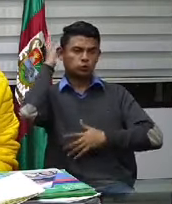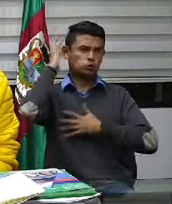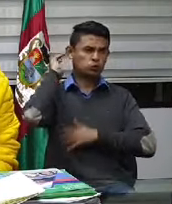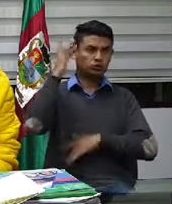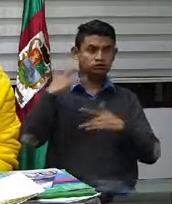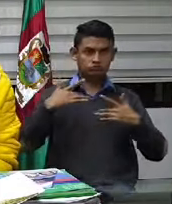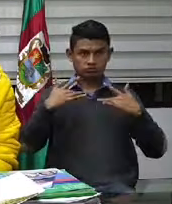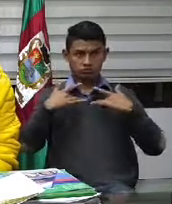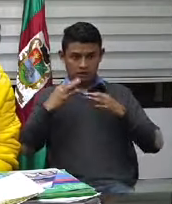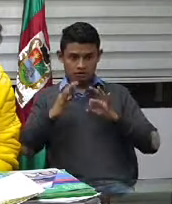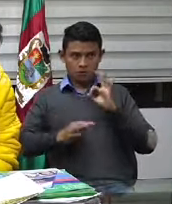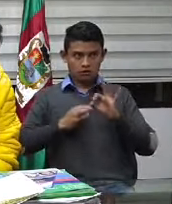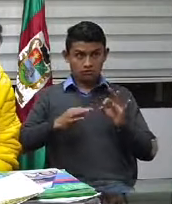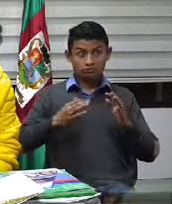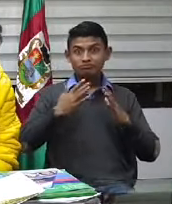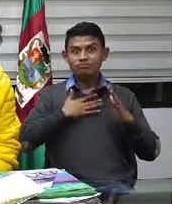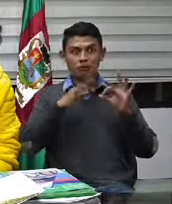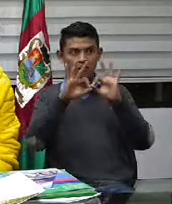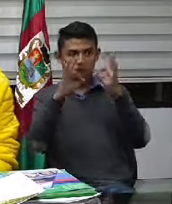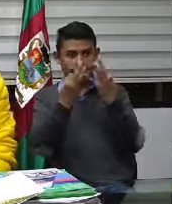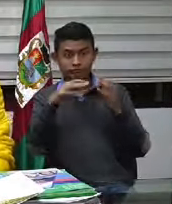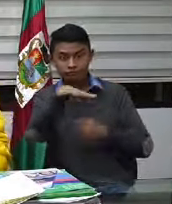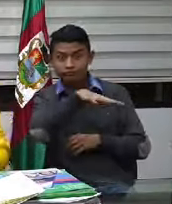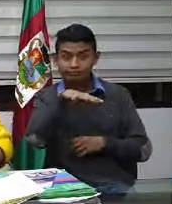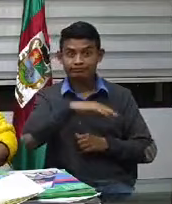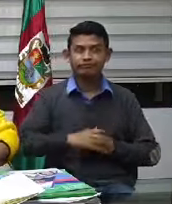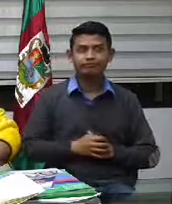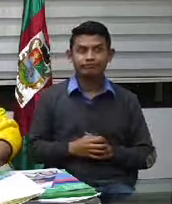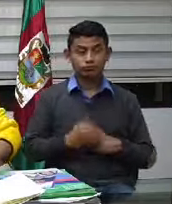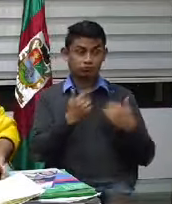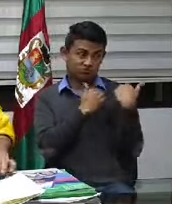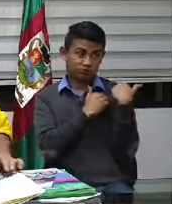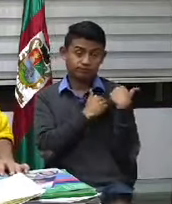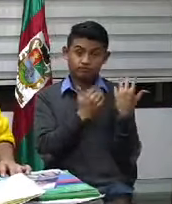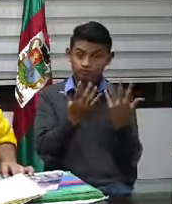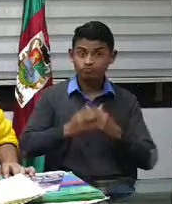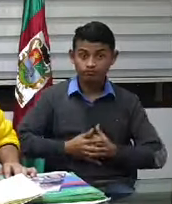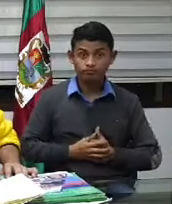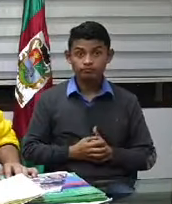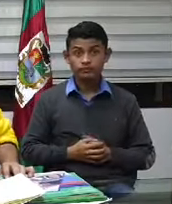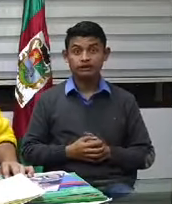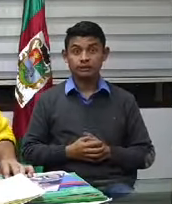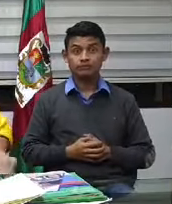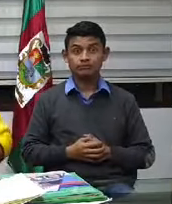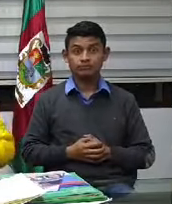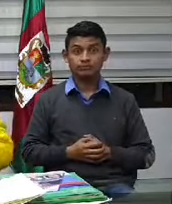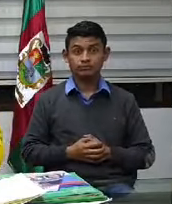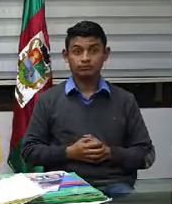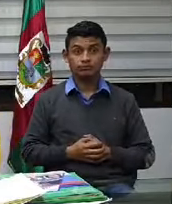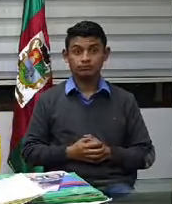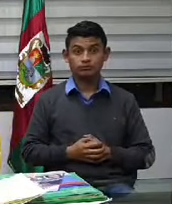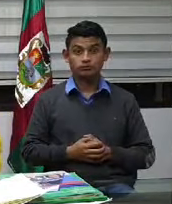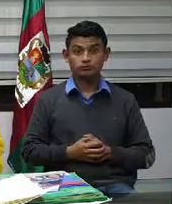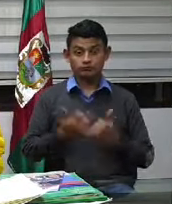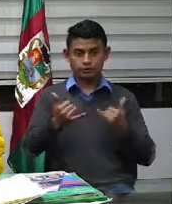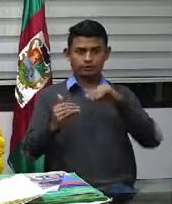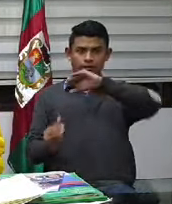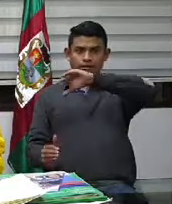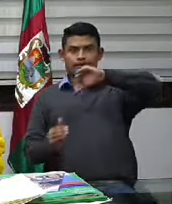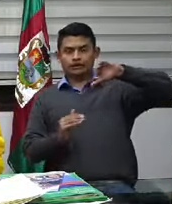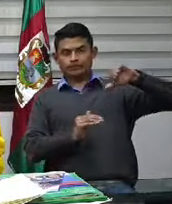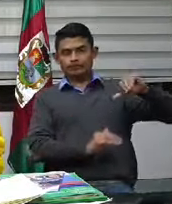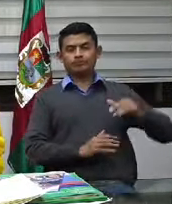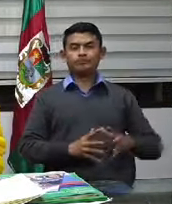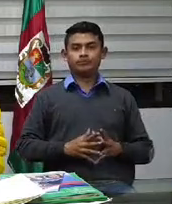proteger a nuestras familias. Otra tarea en la cual se ha hecho, yo digo que gestión y las personas